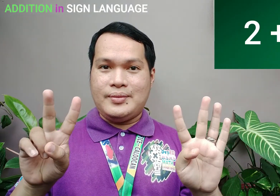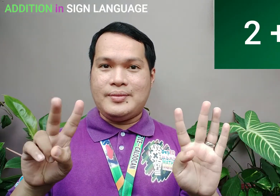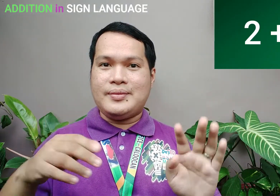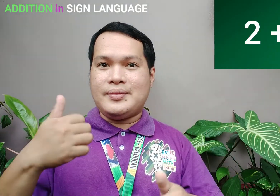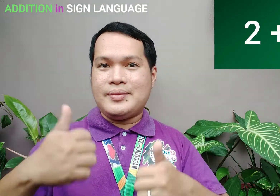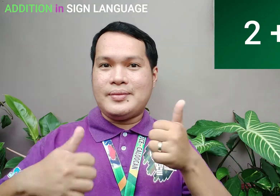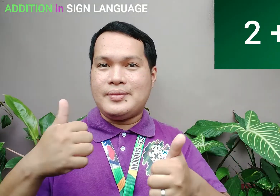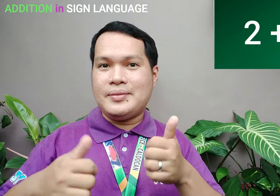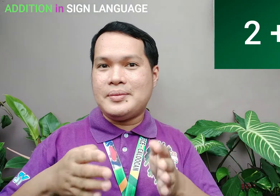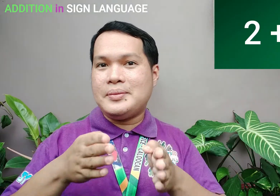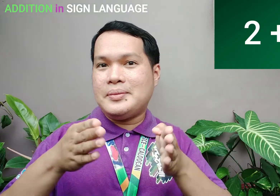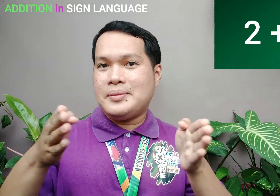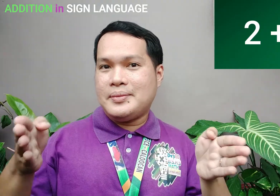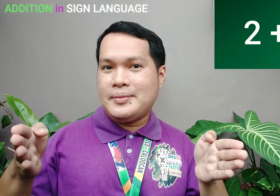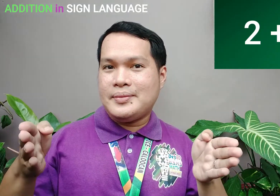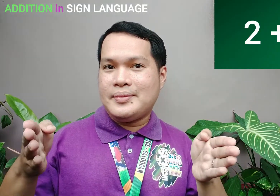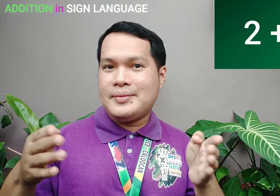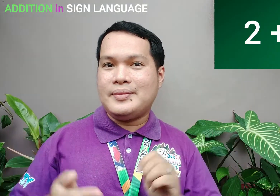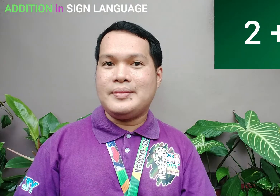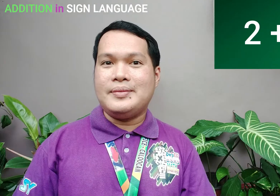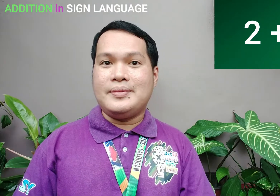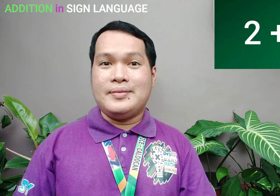4 Alin ang bigger number?